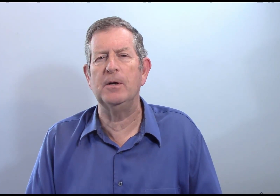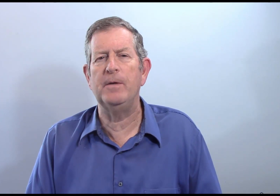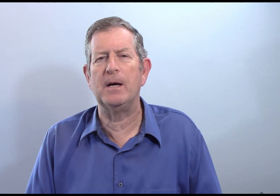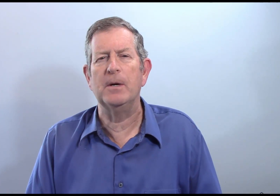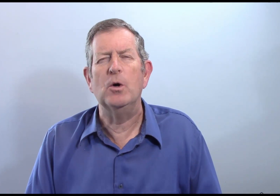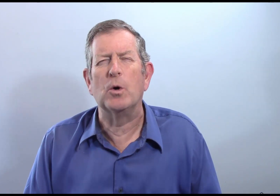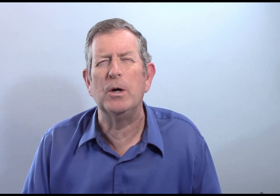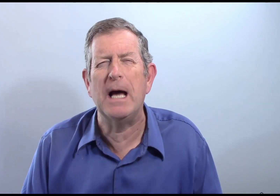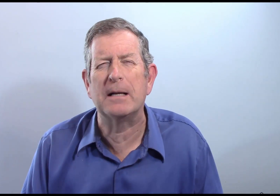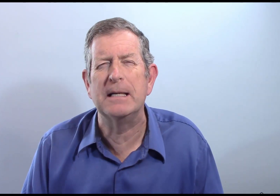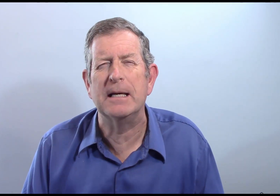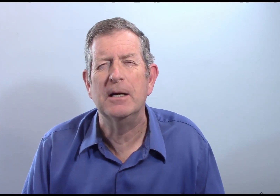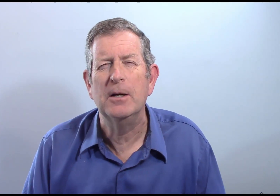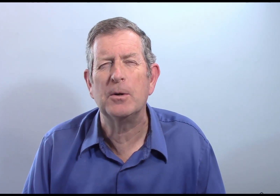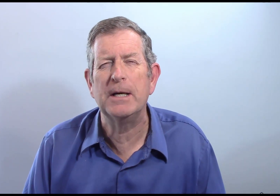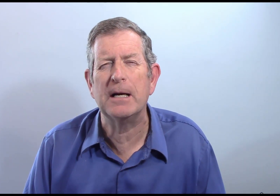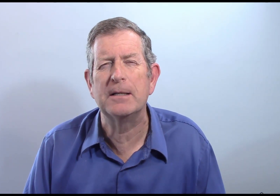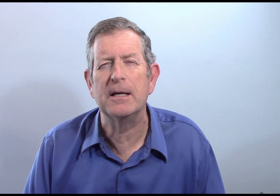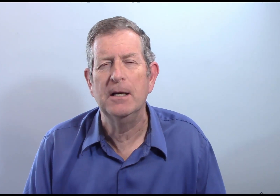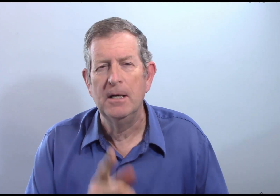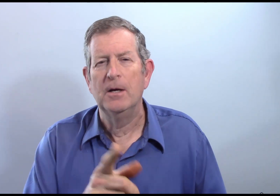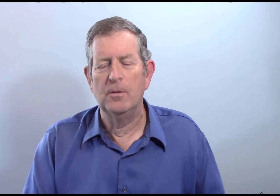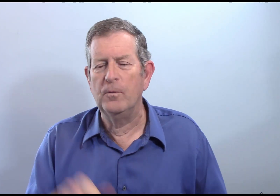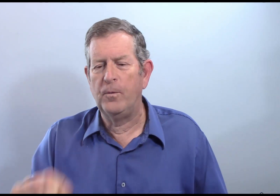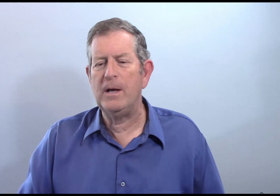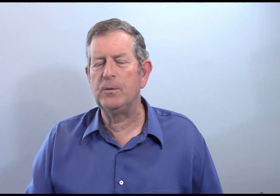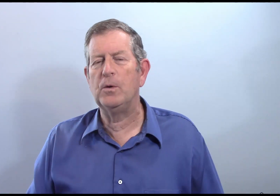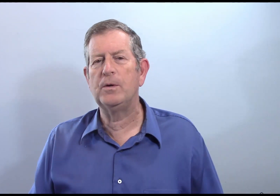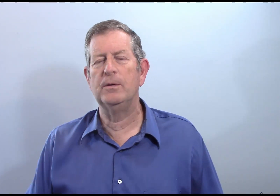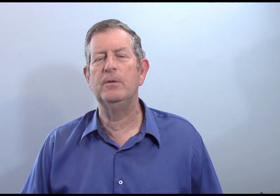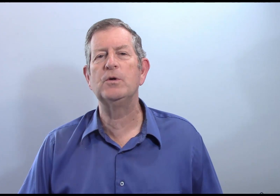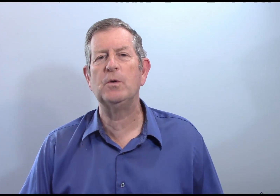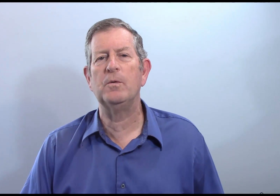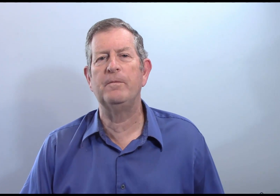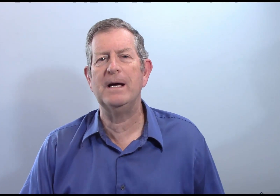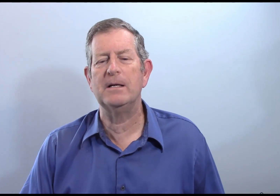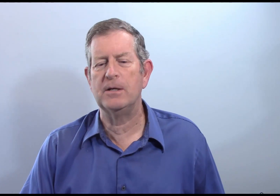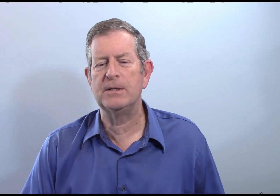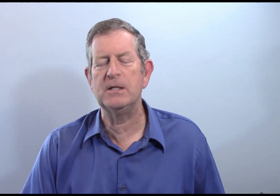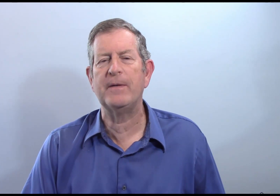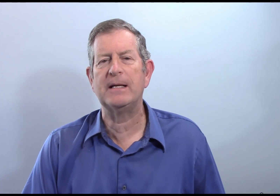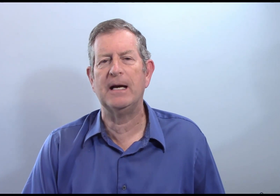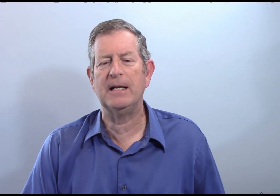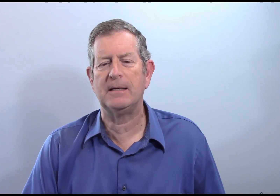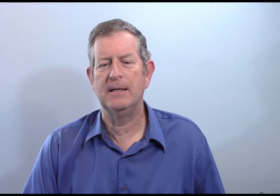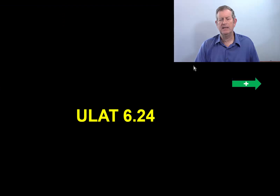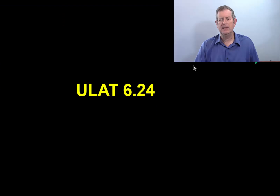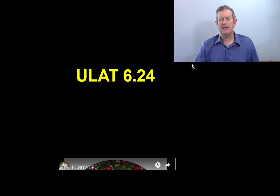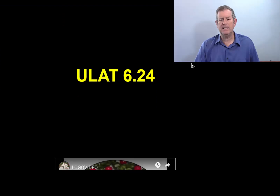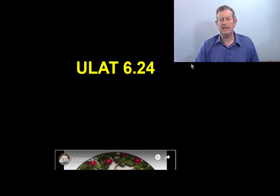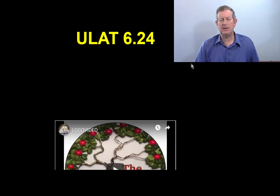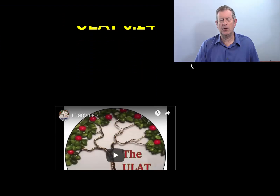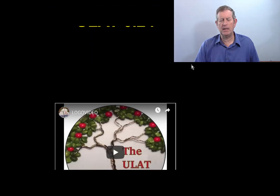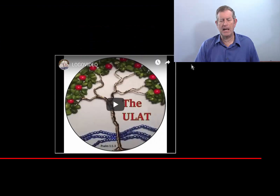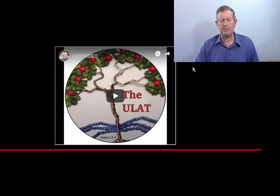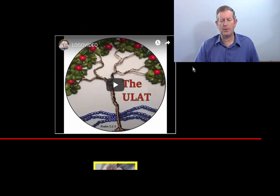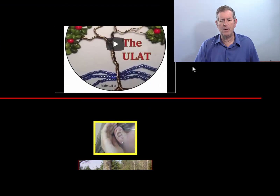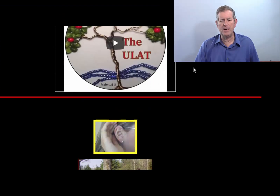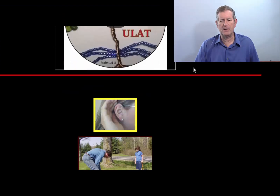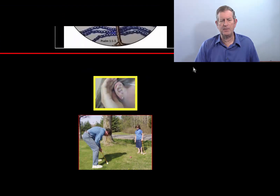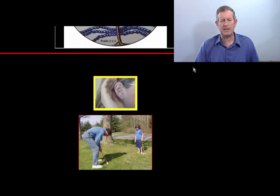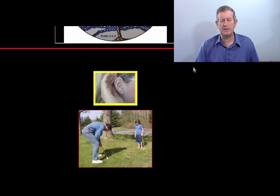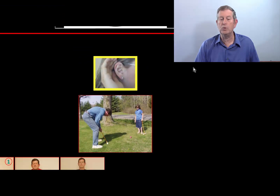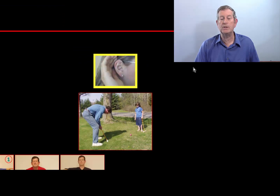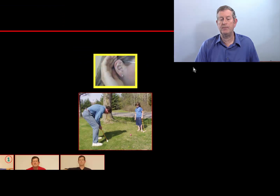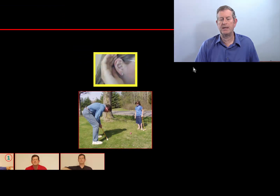avec le verbe regarder, regarder. Voyons donc leçon 6.24 et dans la